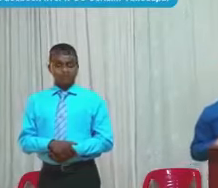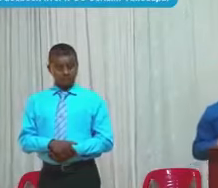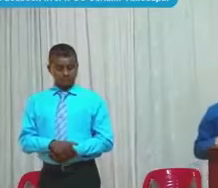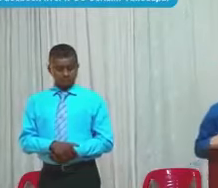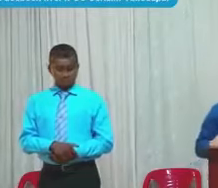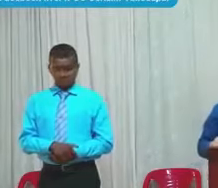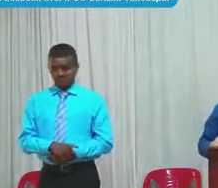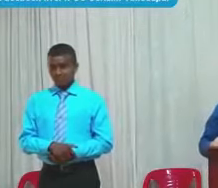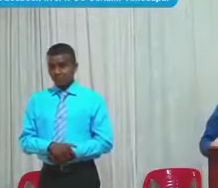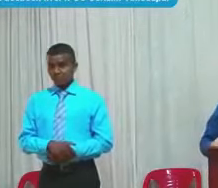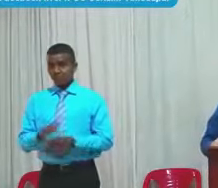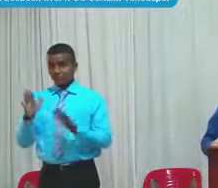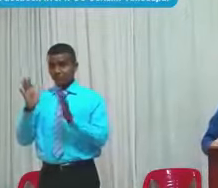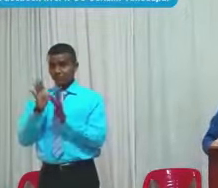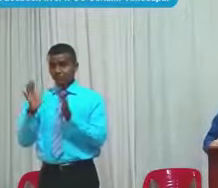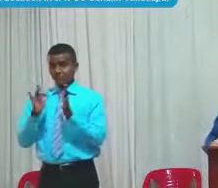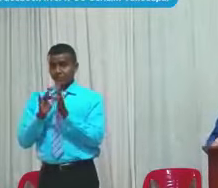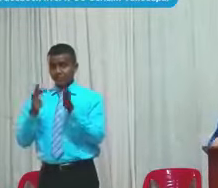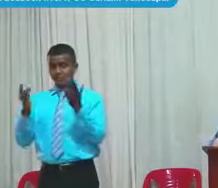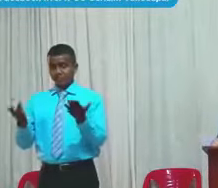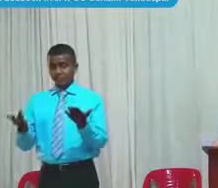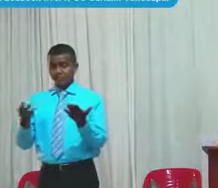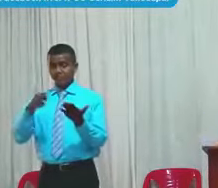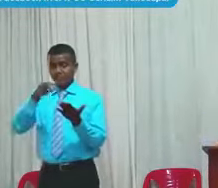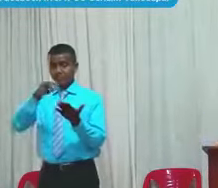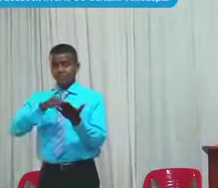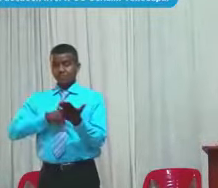Vamos a leer las Sagradas Escrituras en el libro de Job